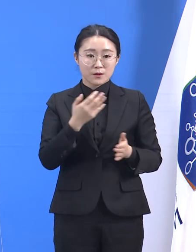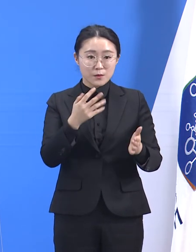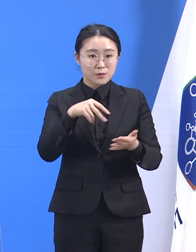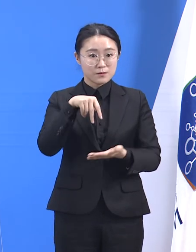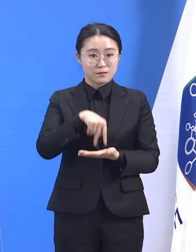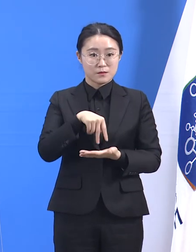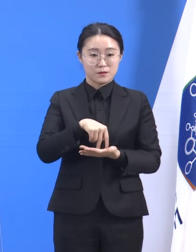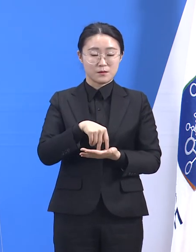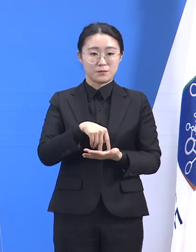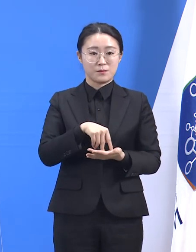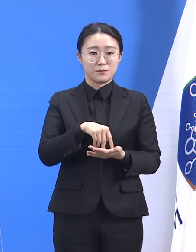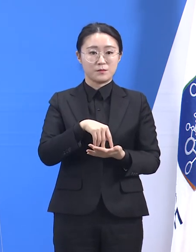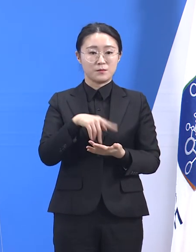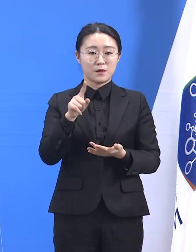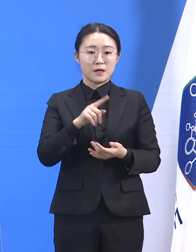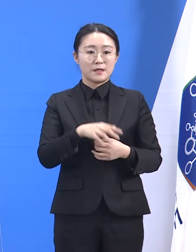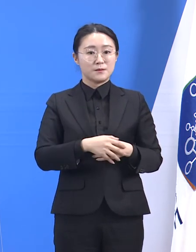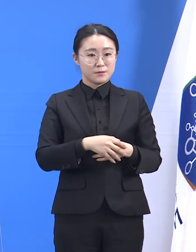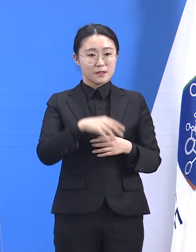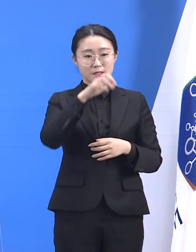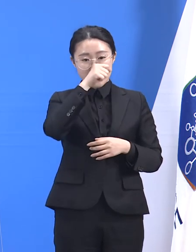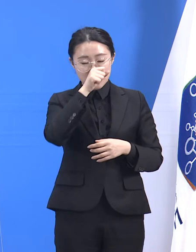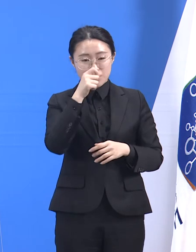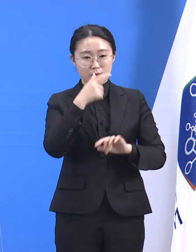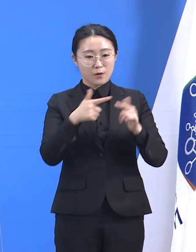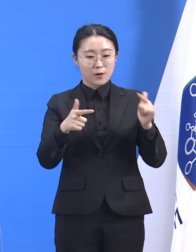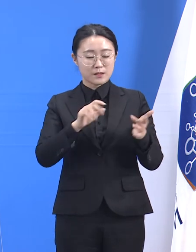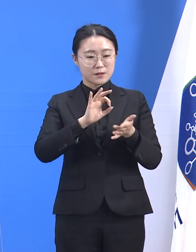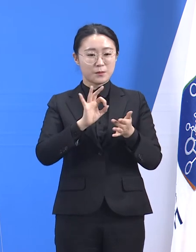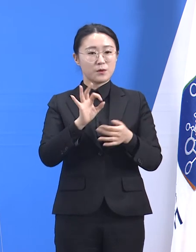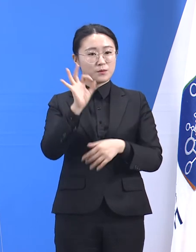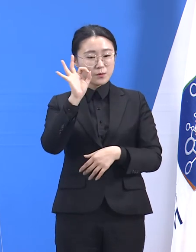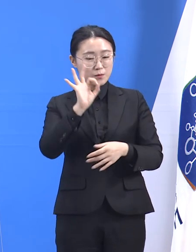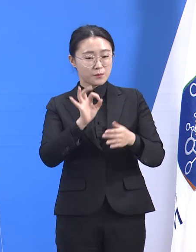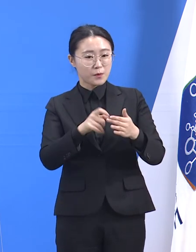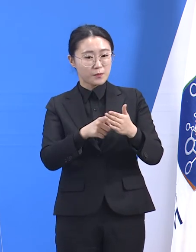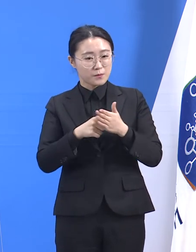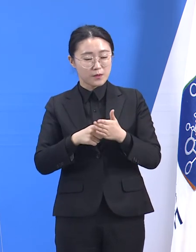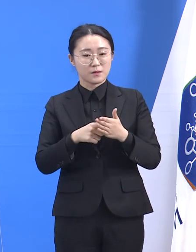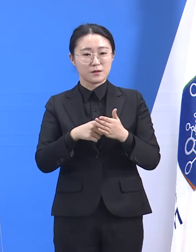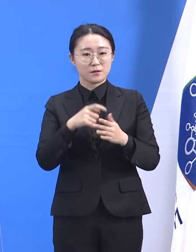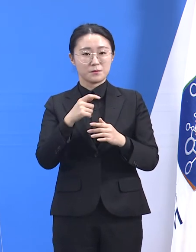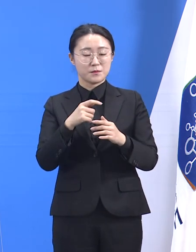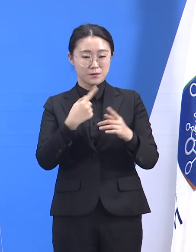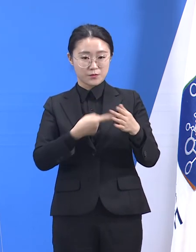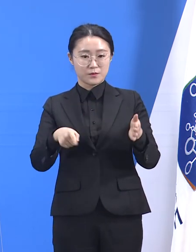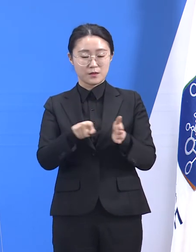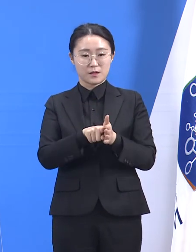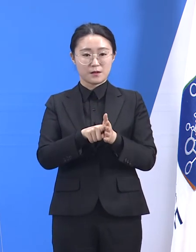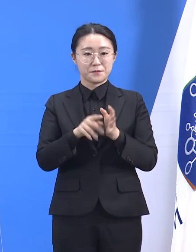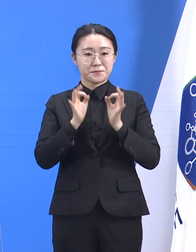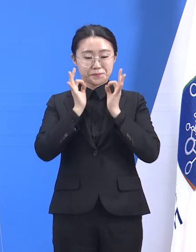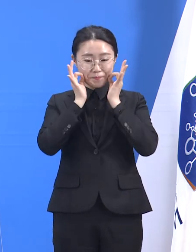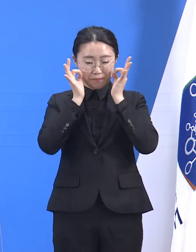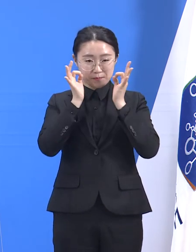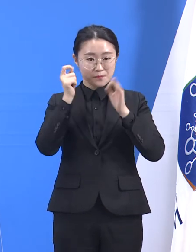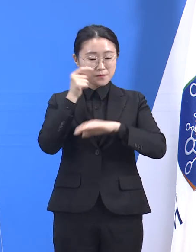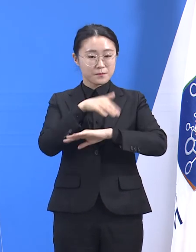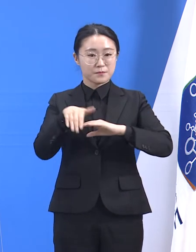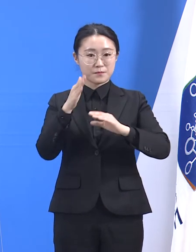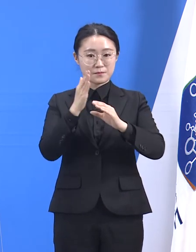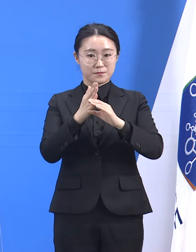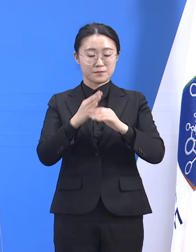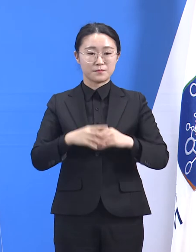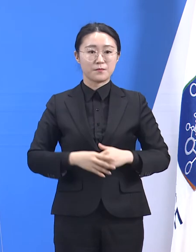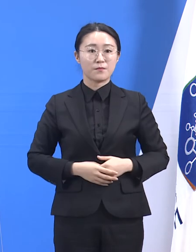효율을 높여가겠습니다. 제10호 생활치료센터는 규모도 1,500 침상 정도로 도내에서